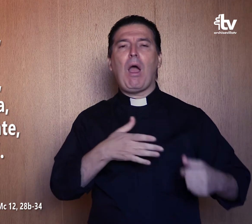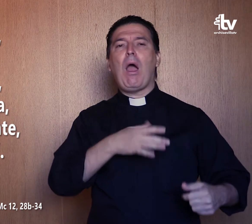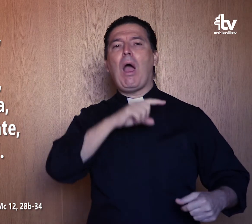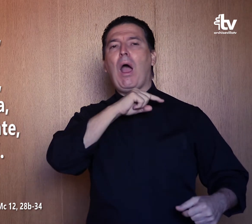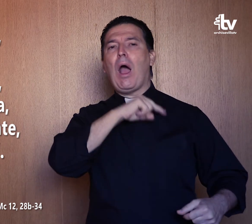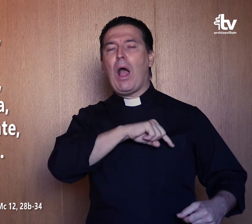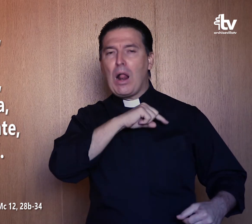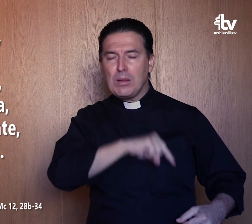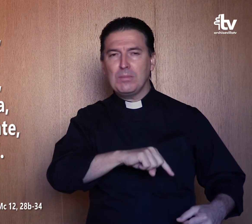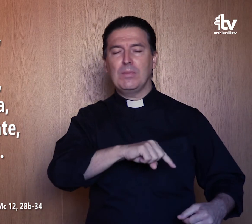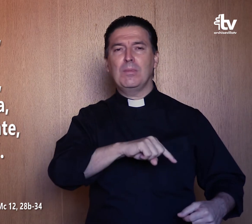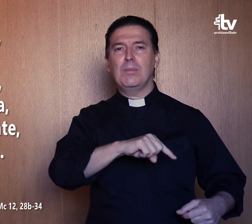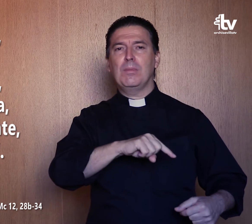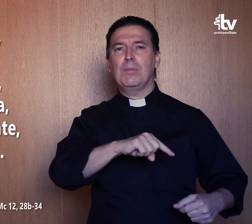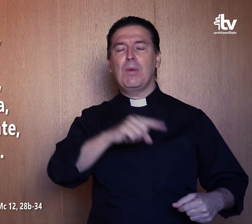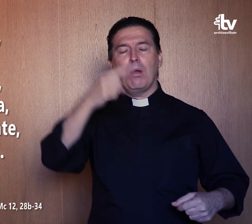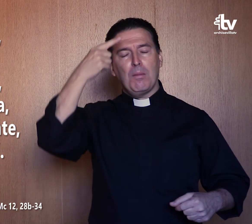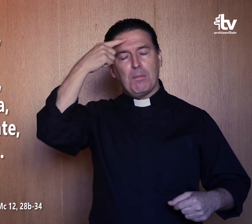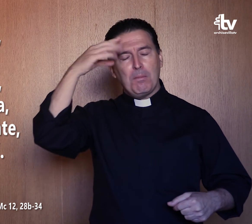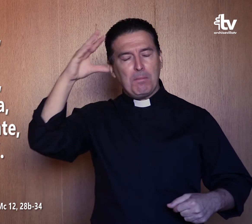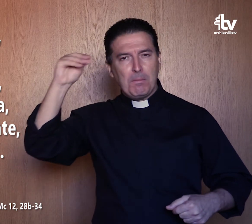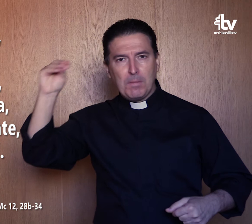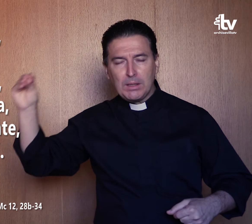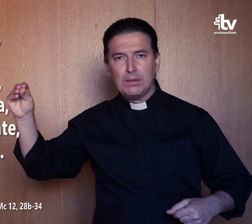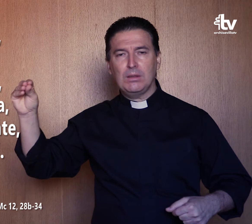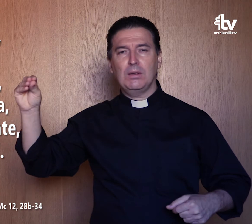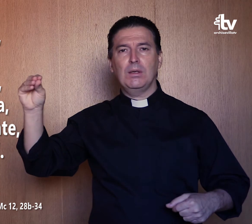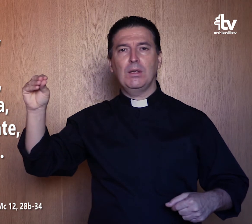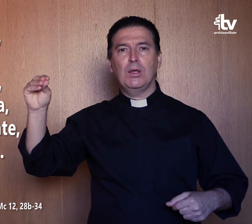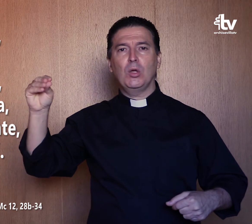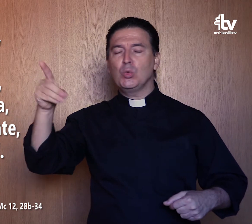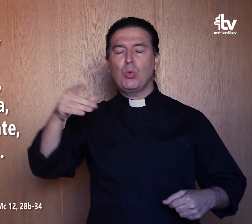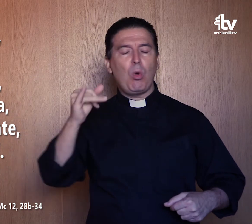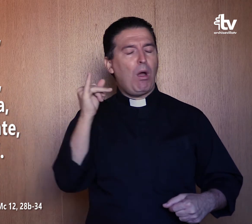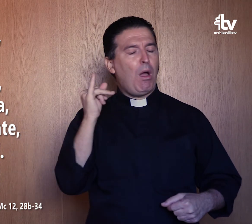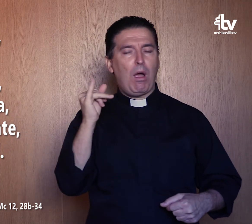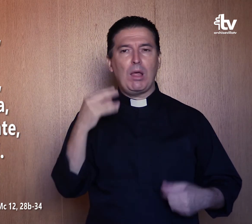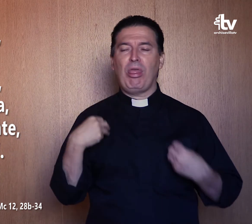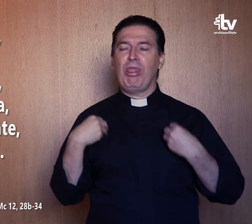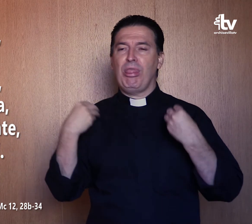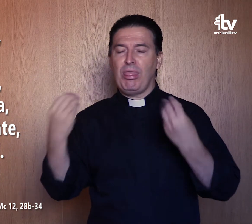con toda tu alma, con toda tu mente, con todo tu ser.